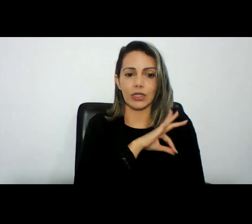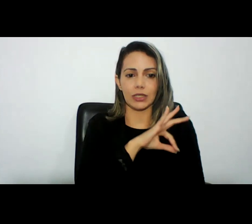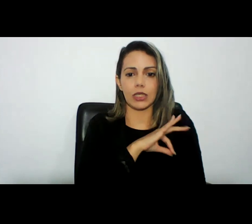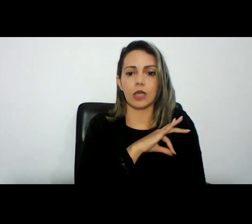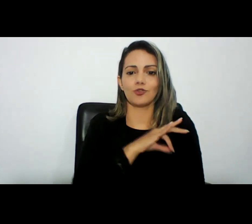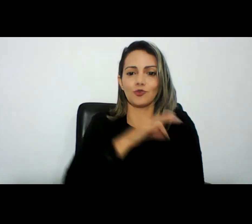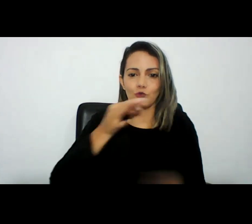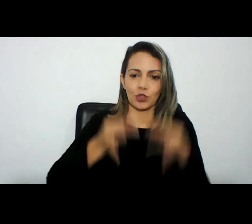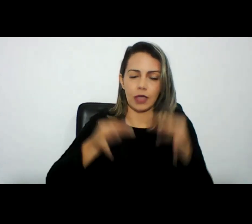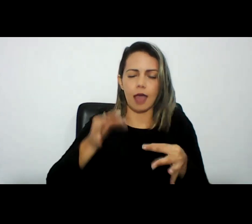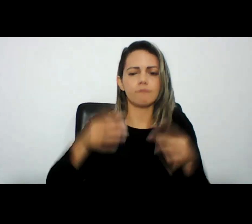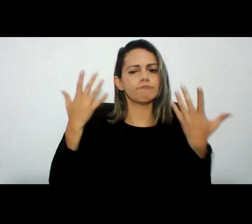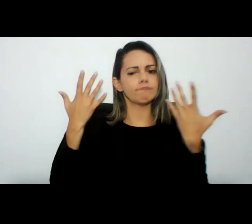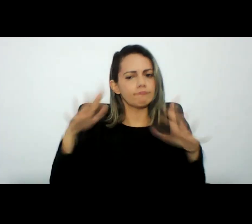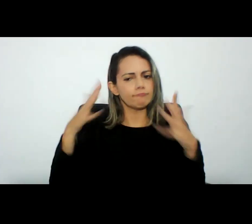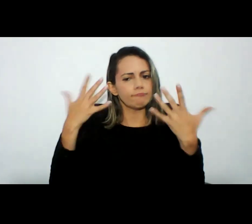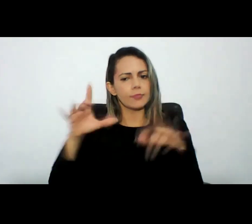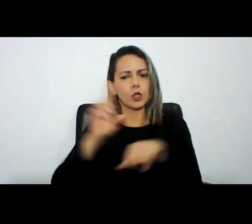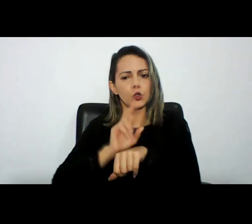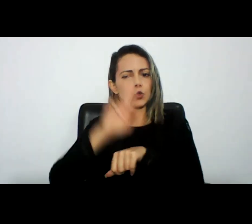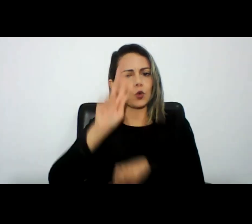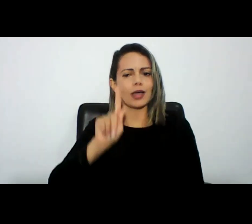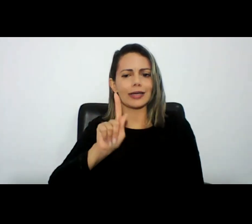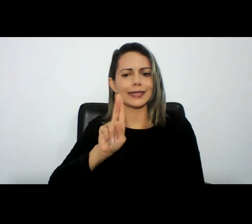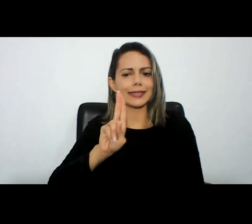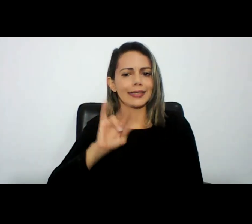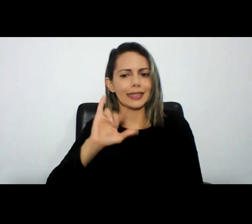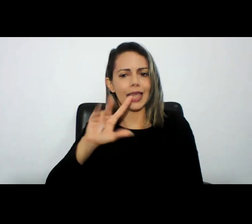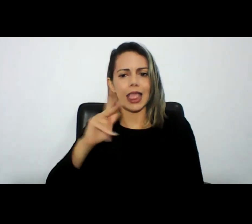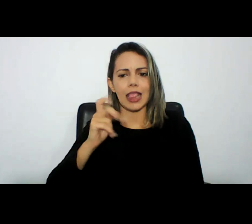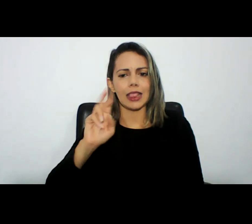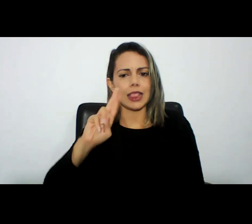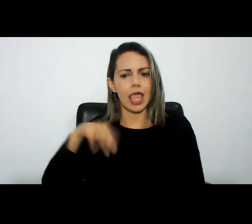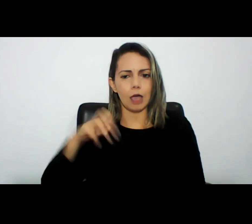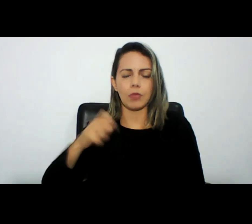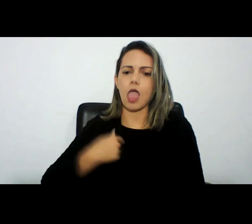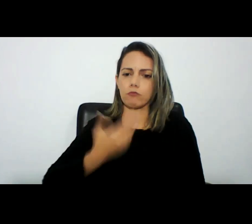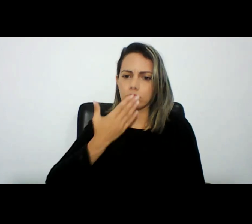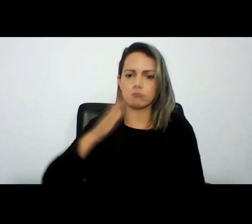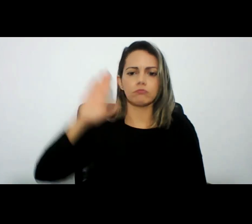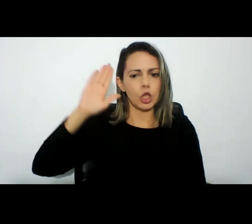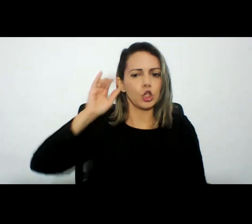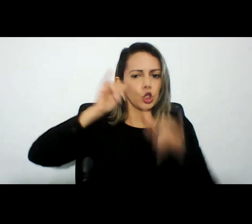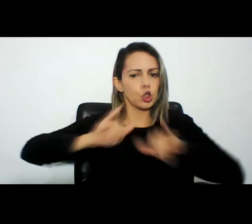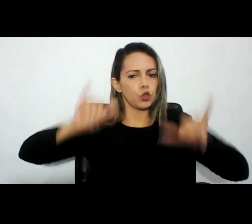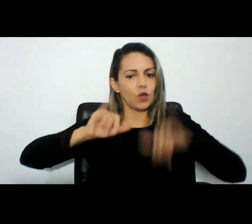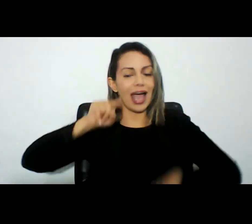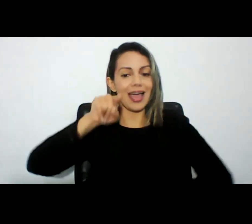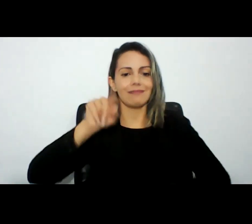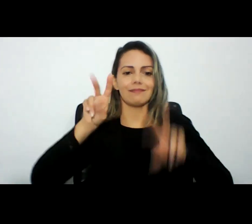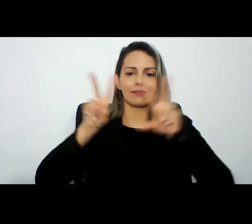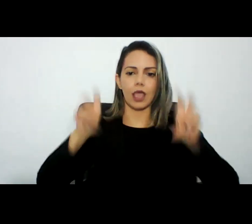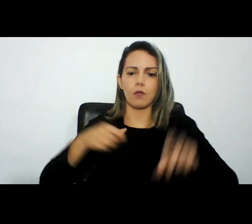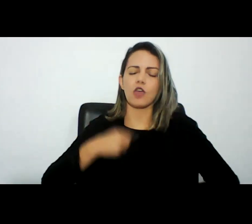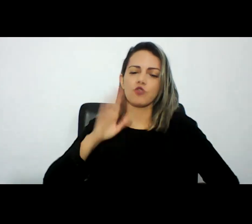parabenizar o doutor Guilherme por isso e já me comprometo aqui em divulgar esse tema que já falo nas minhas palestras